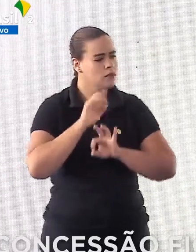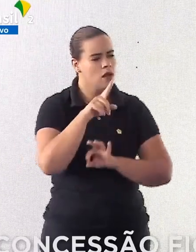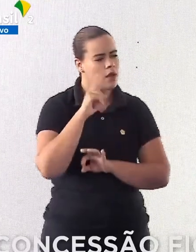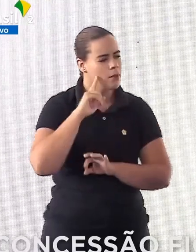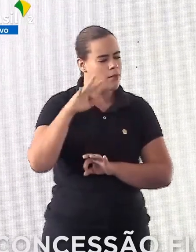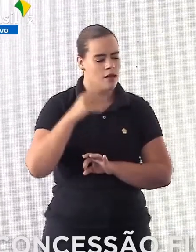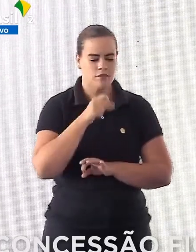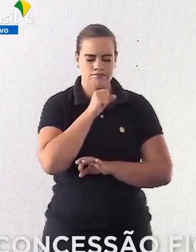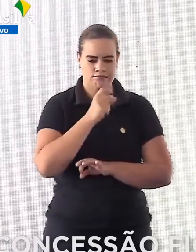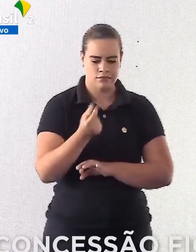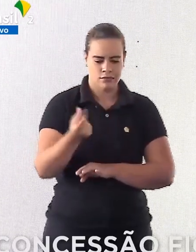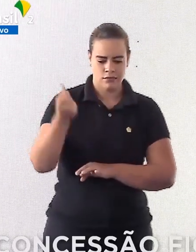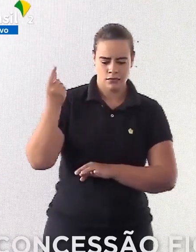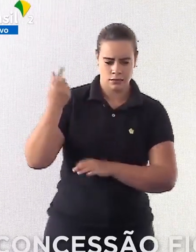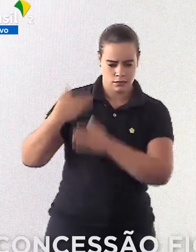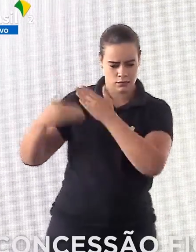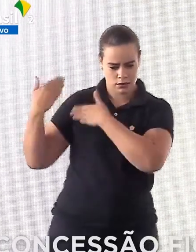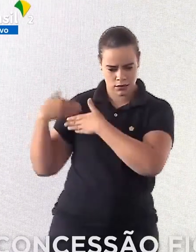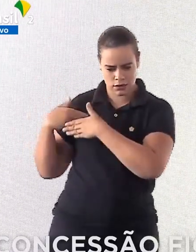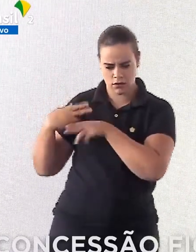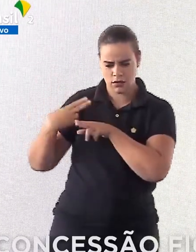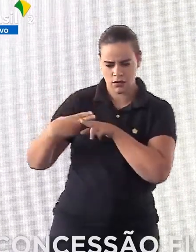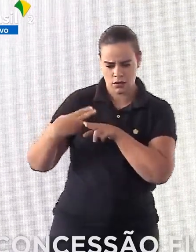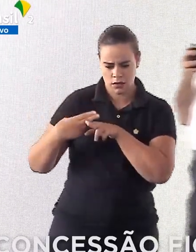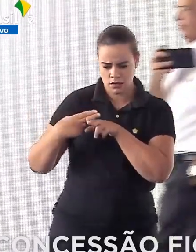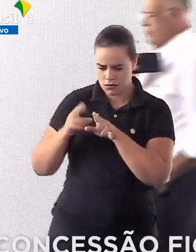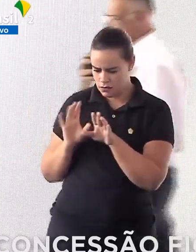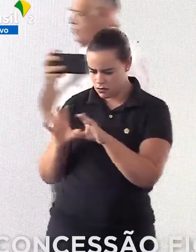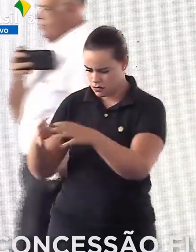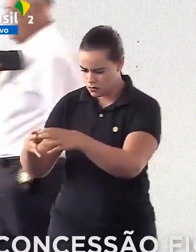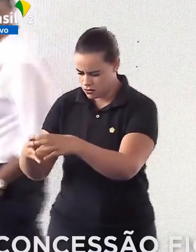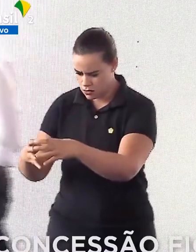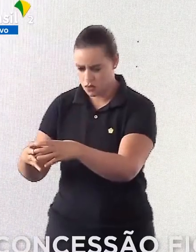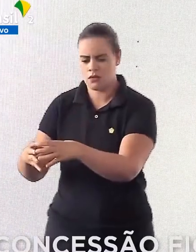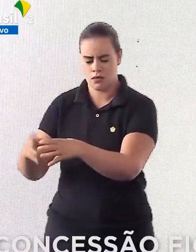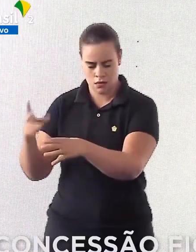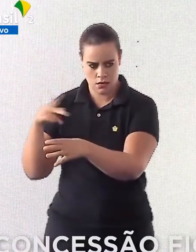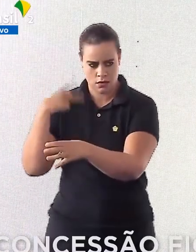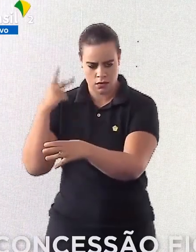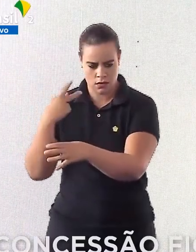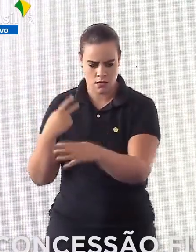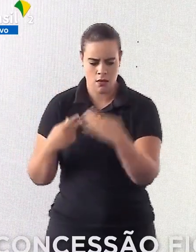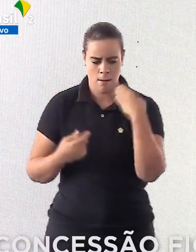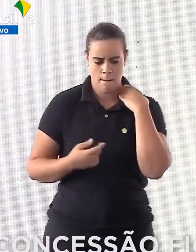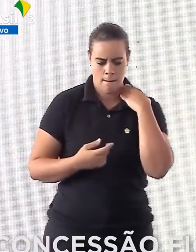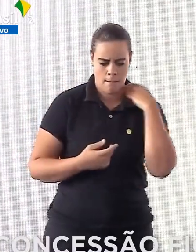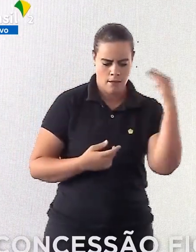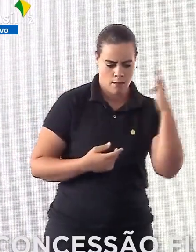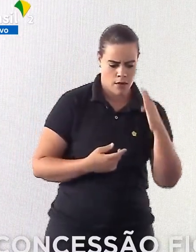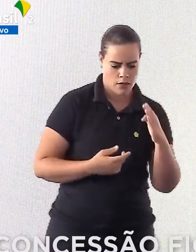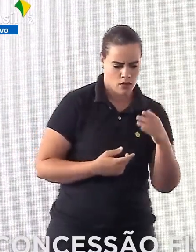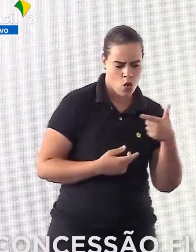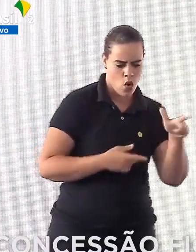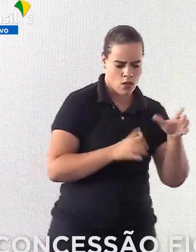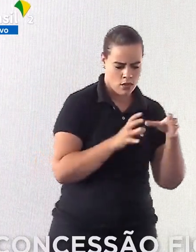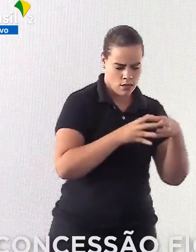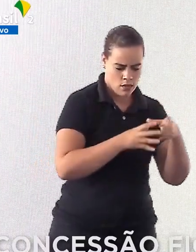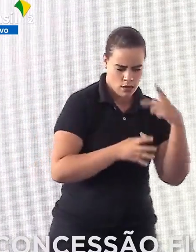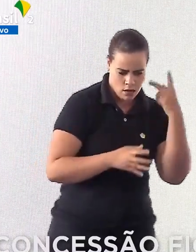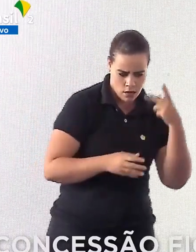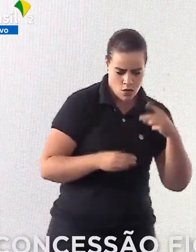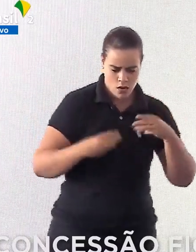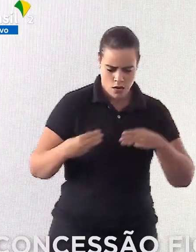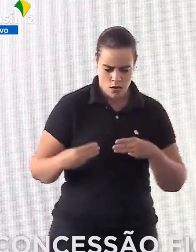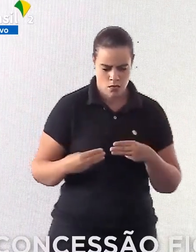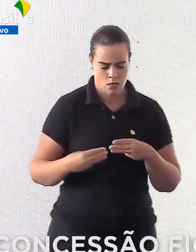Imagina antigamente que dava a Caixa Econômica para um grupo político, o Banco do Brasil para outro, o Ministério